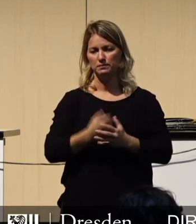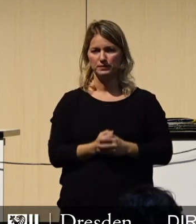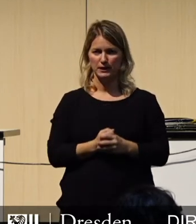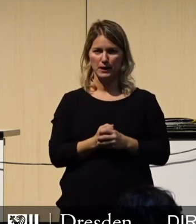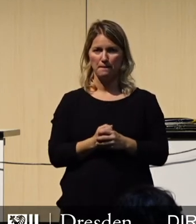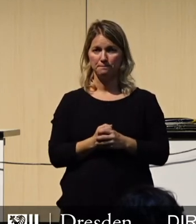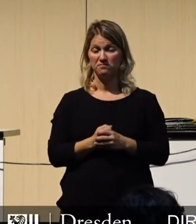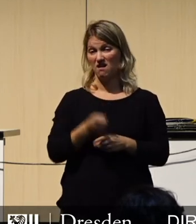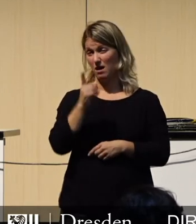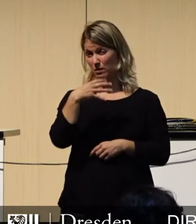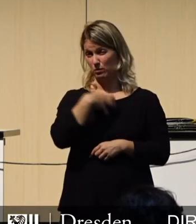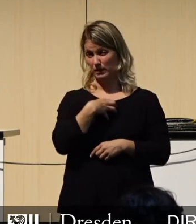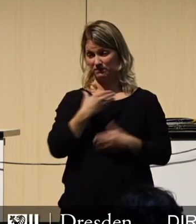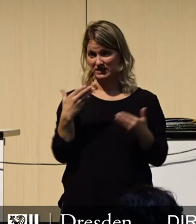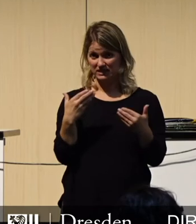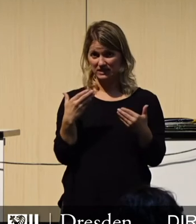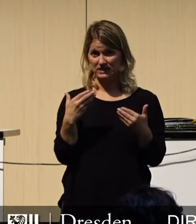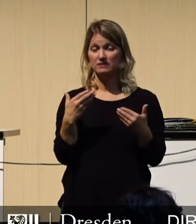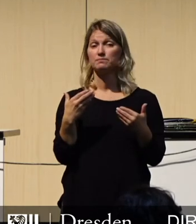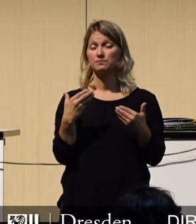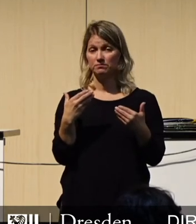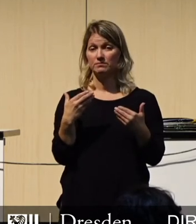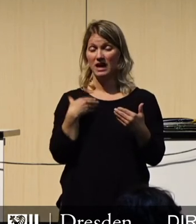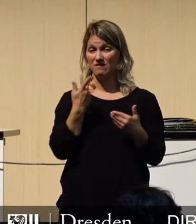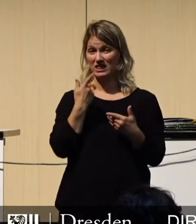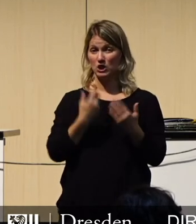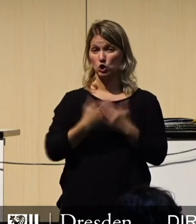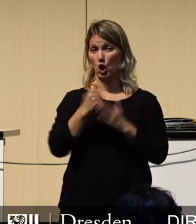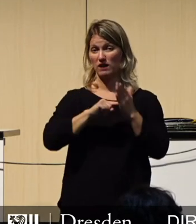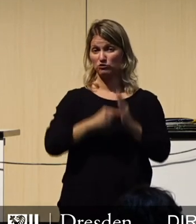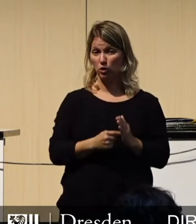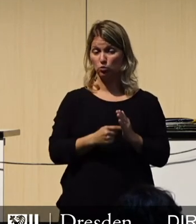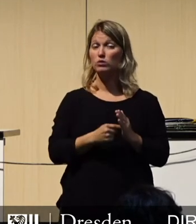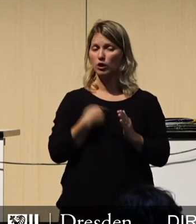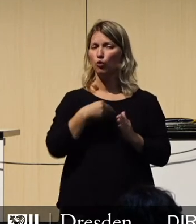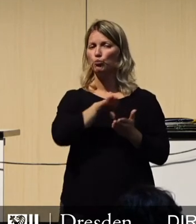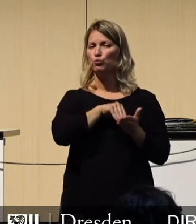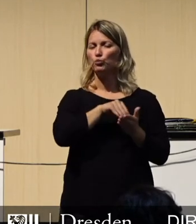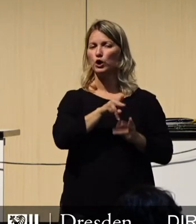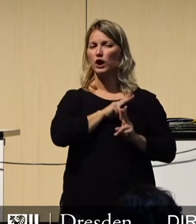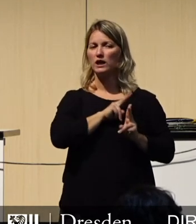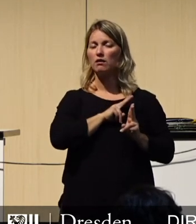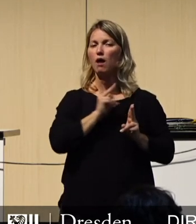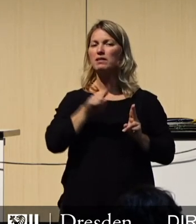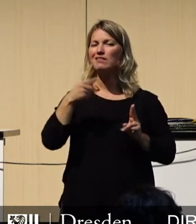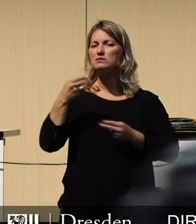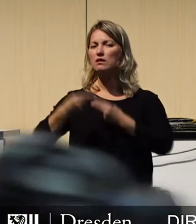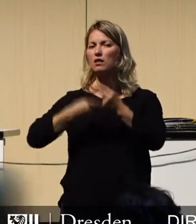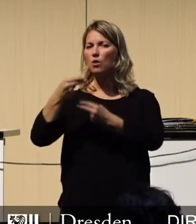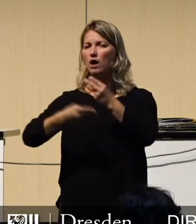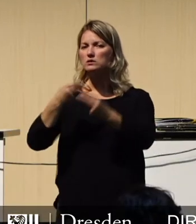Fakt ist aber natürlich auch, dass die Neuverschuldung zu Lasten der kommenden Generation gehen wird. Ja, gehen muss.